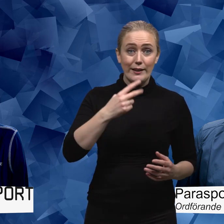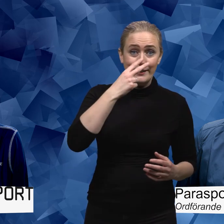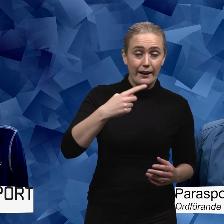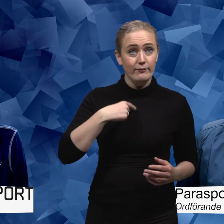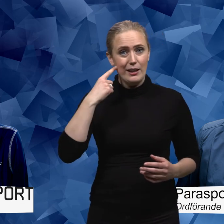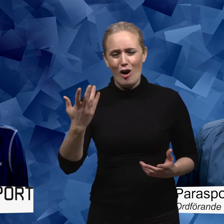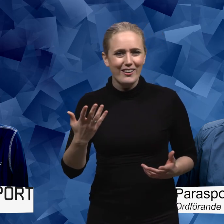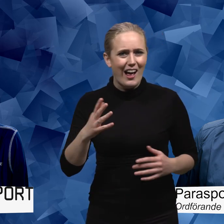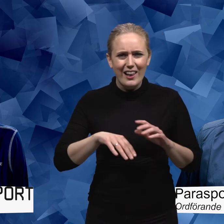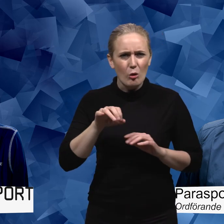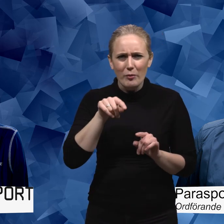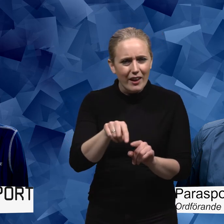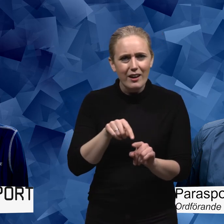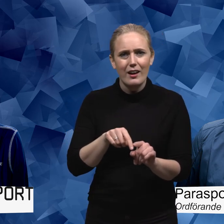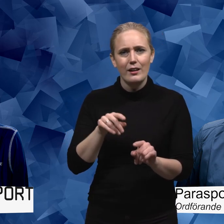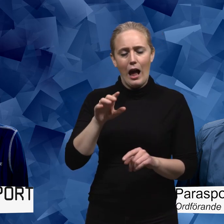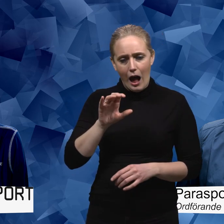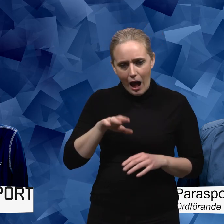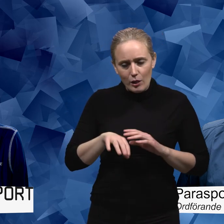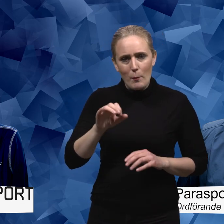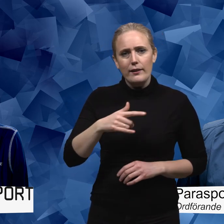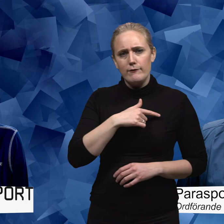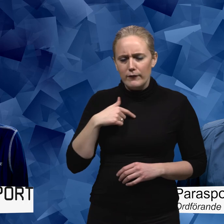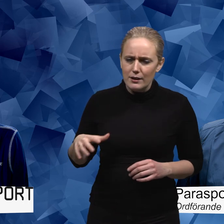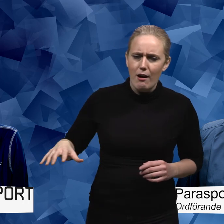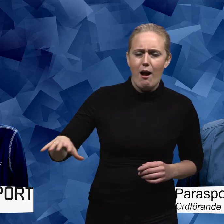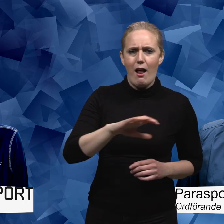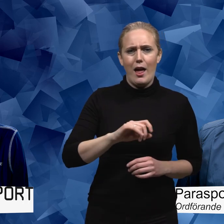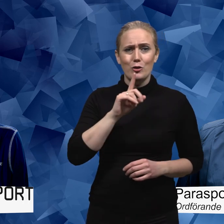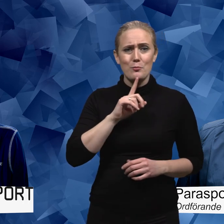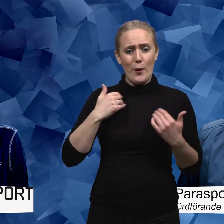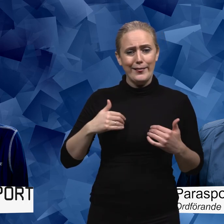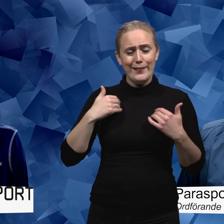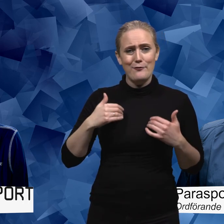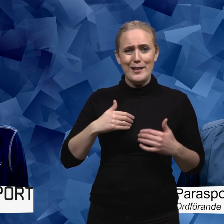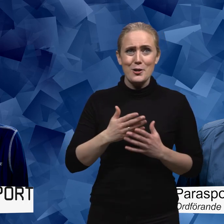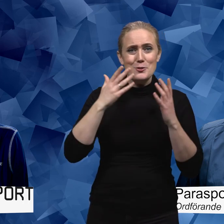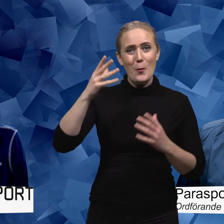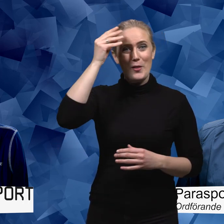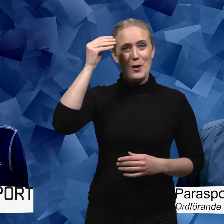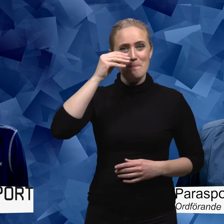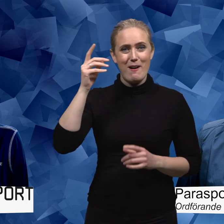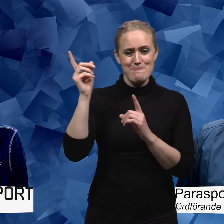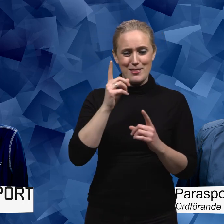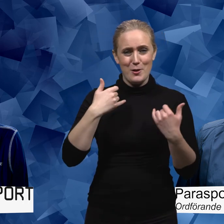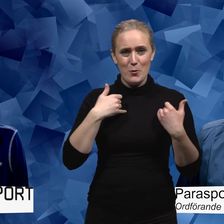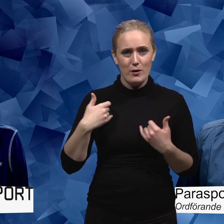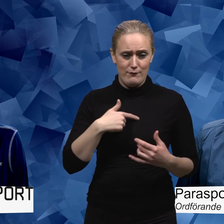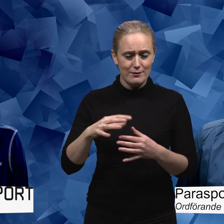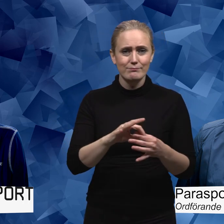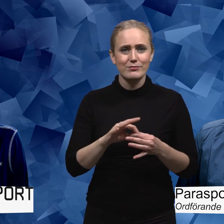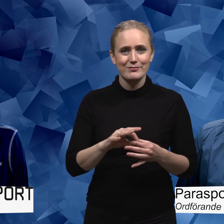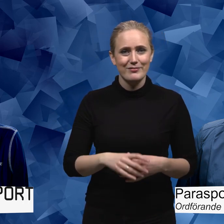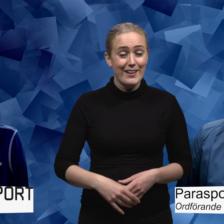vi ser eller vi hör. Utan att vi i grund och botten så är vi allihopa små individer med stora drömmar.